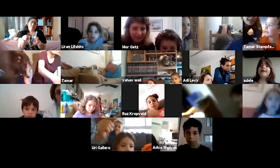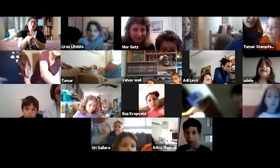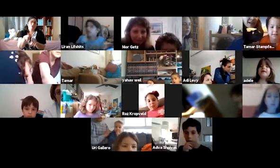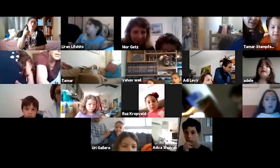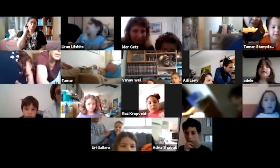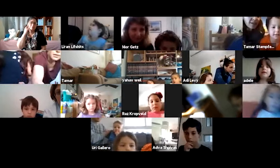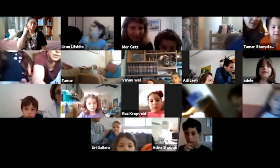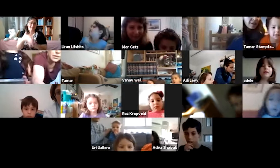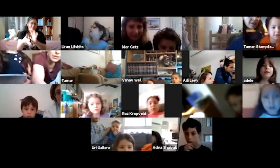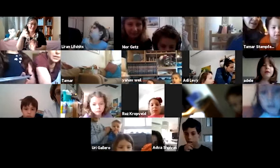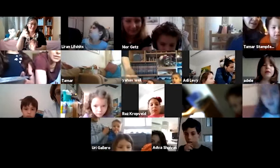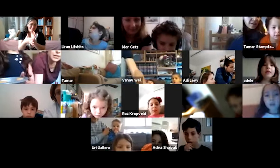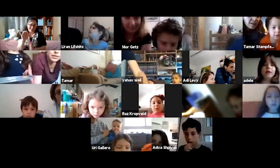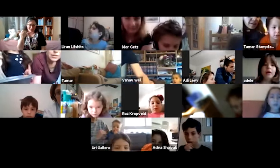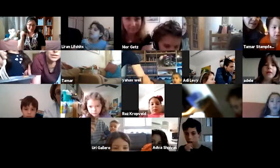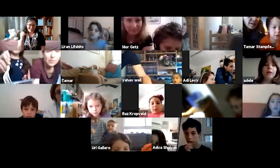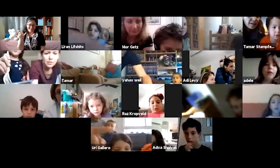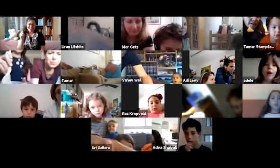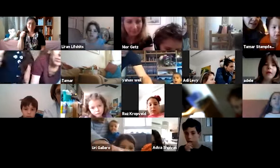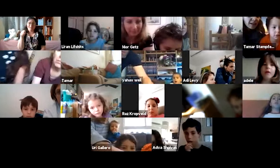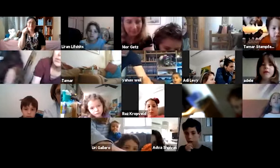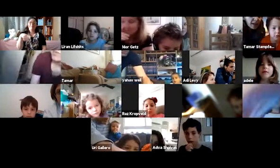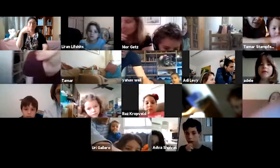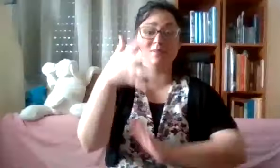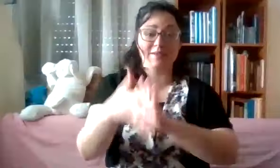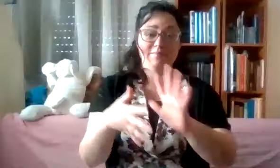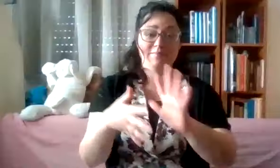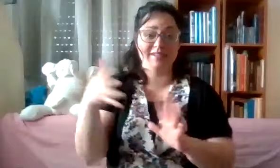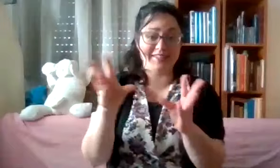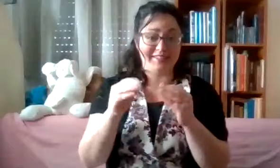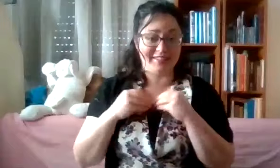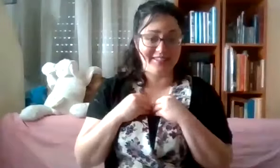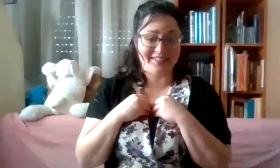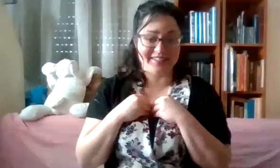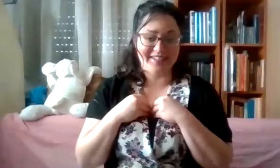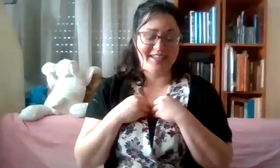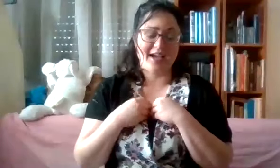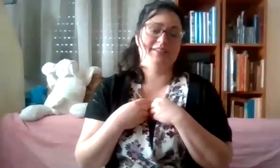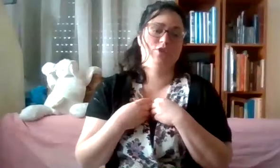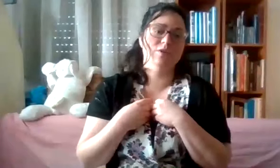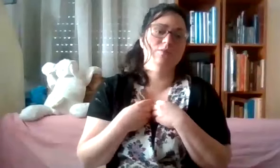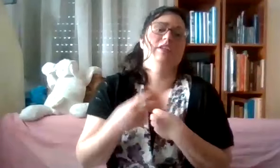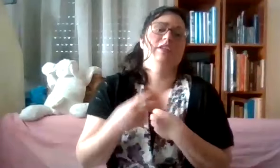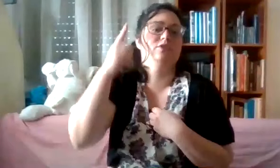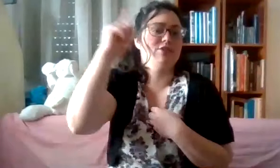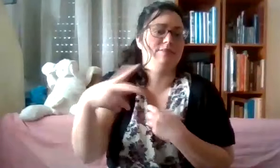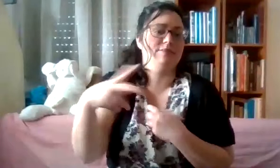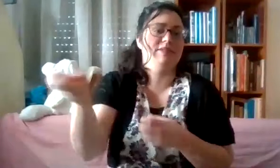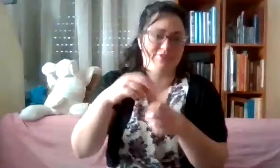כמו לשמוע בשפת סימנים. נכון? אם אתם מסמנים יחד איתי, אז קודם כל אני יודעת שאתם מצטרפים